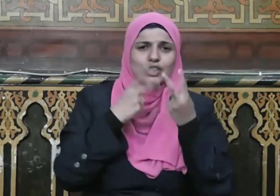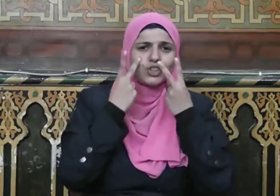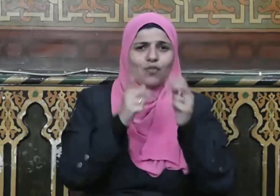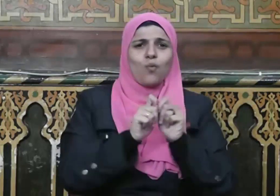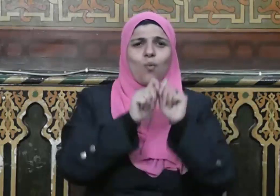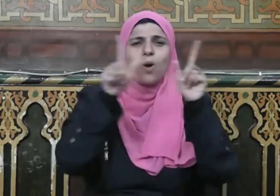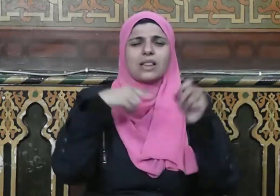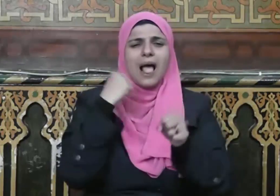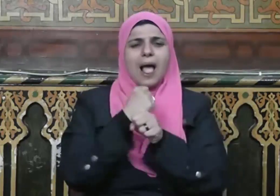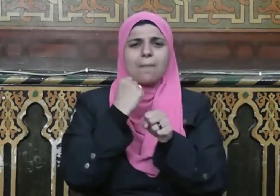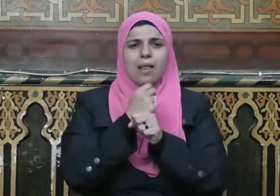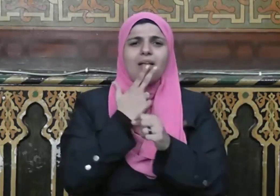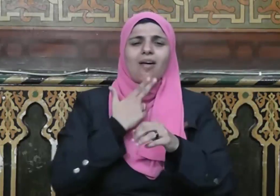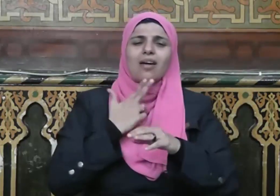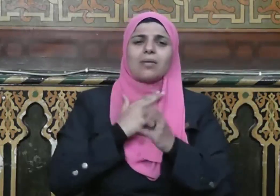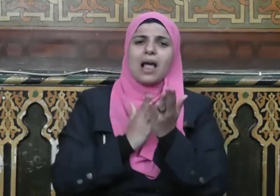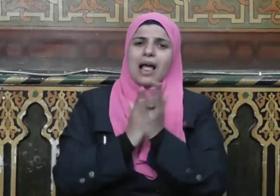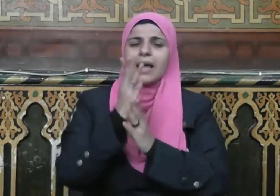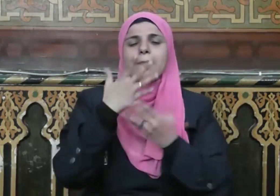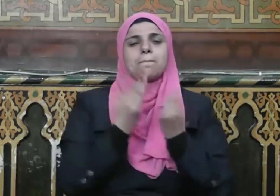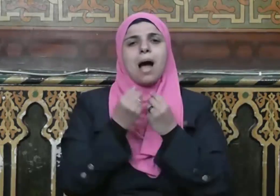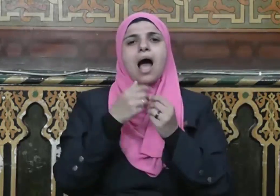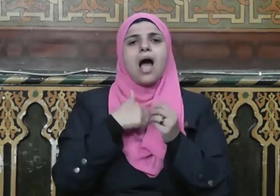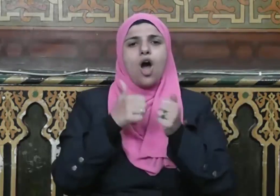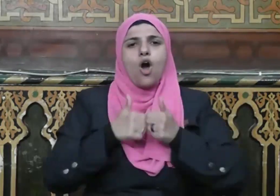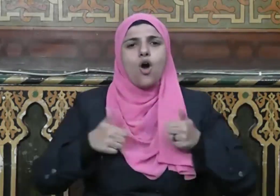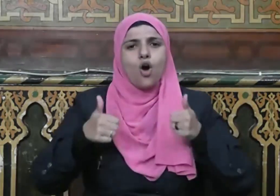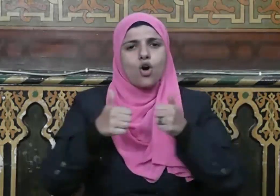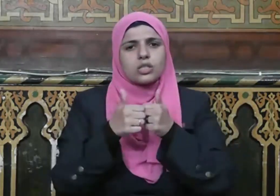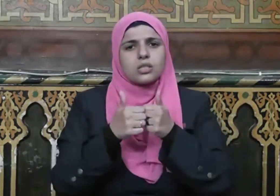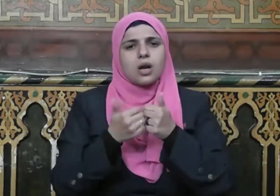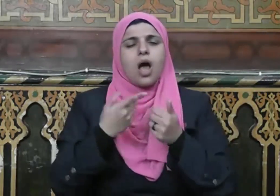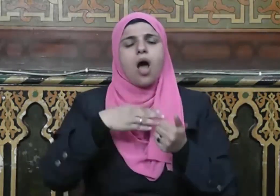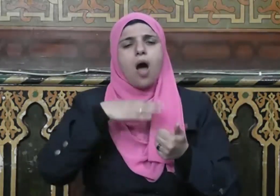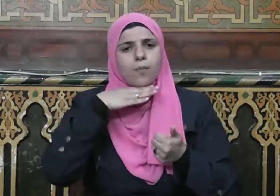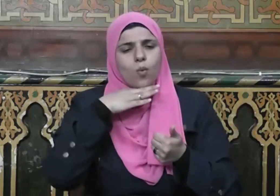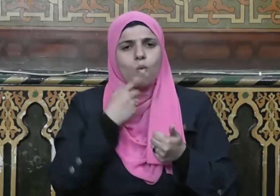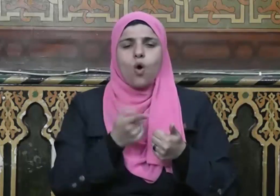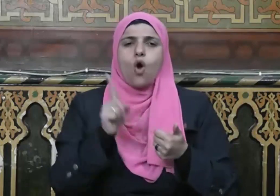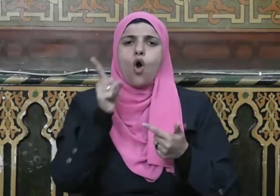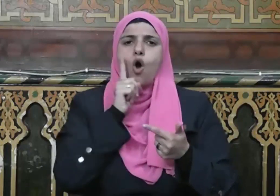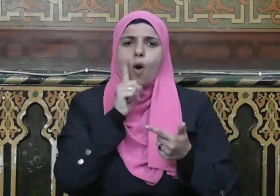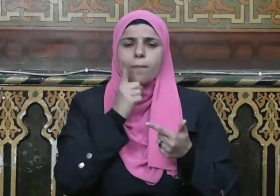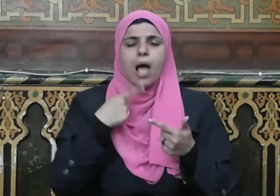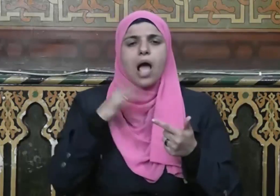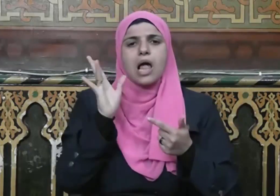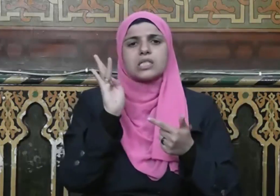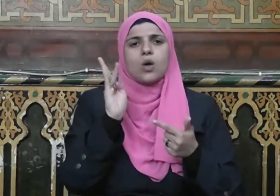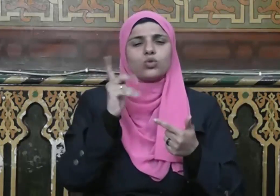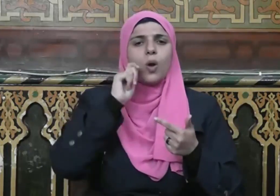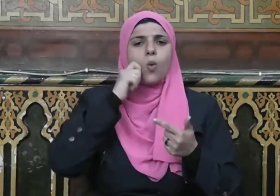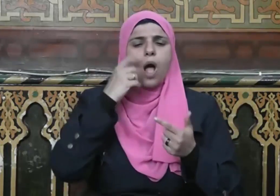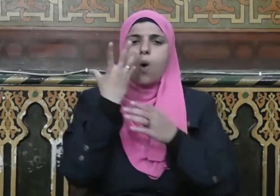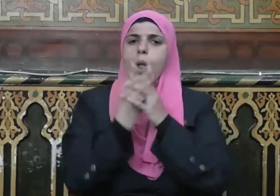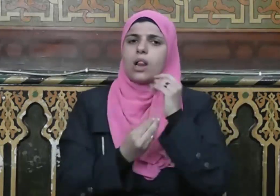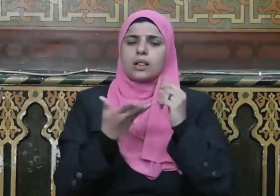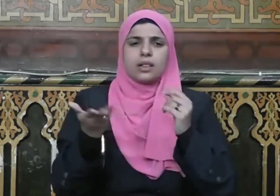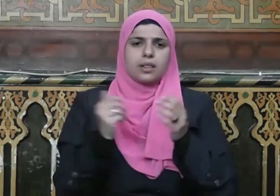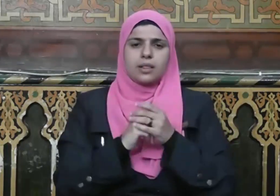سلوقه مع أهله من أب وأم وزوج وولد ومن صلة